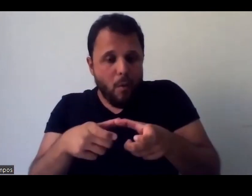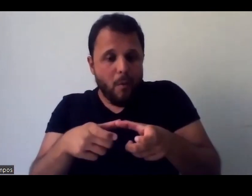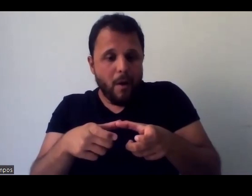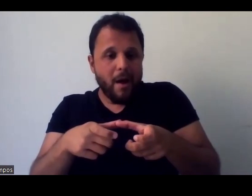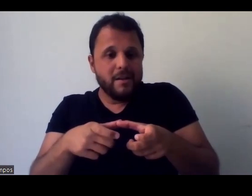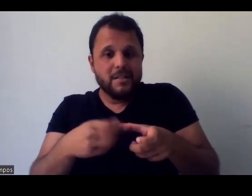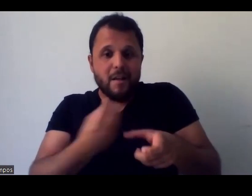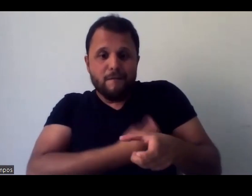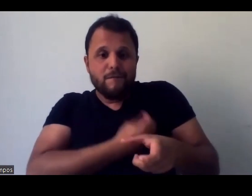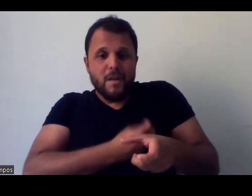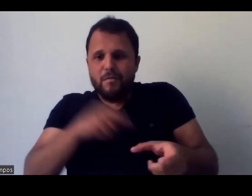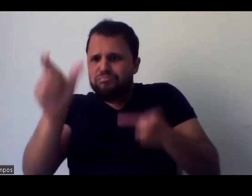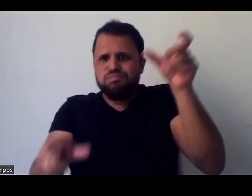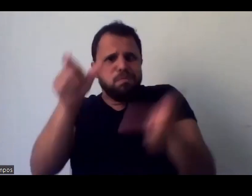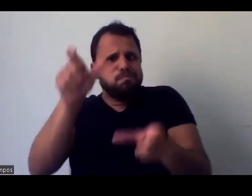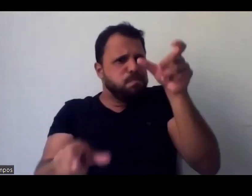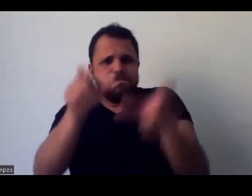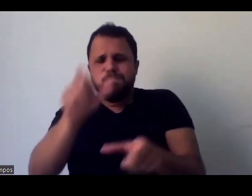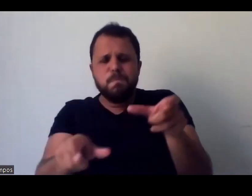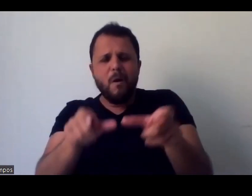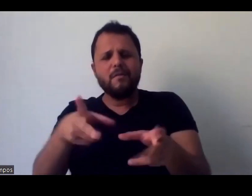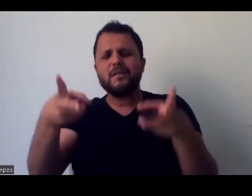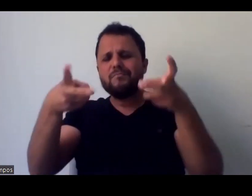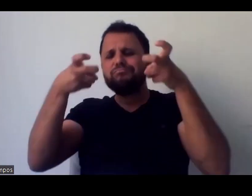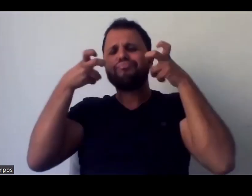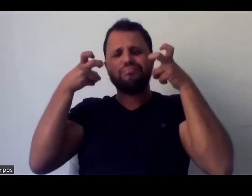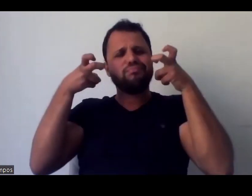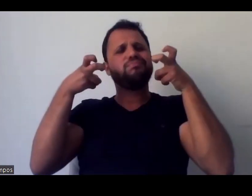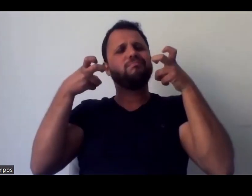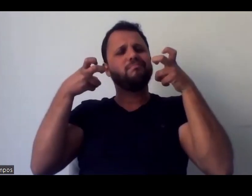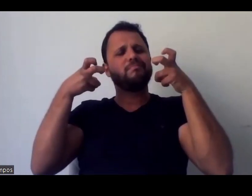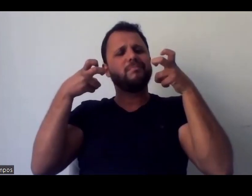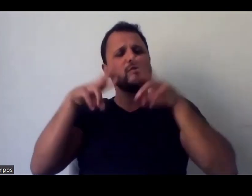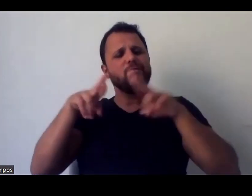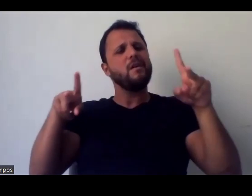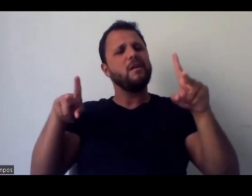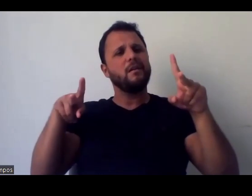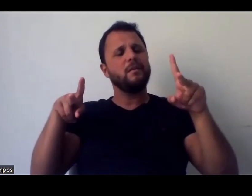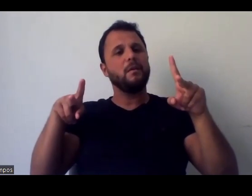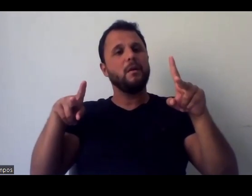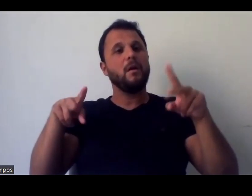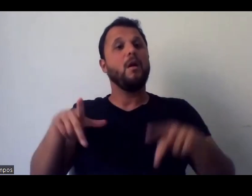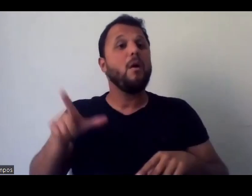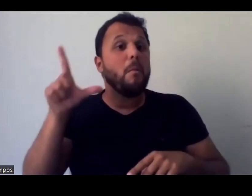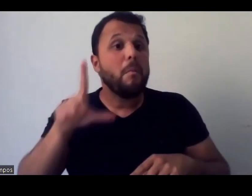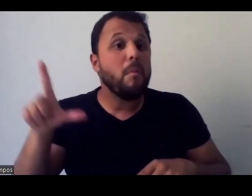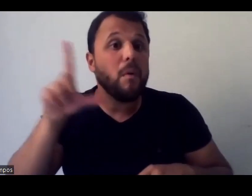diversidade, isso te chama mais a atenção. Mas é claro que a questão do indivíduo,